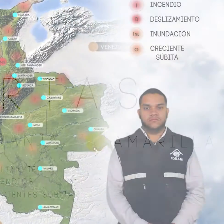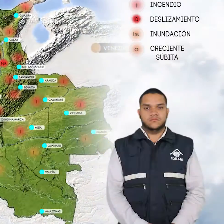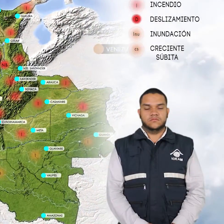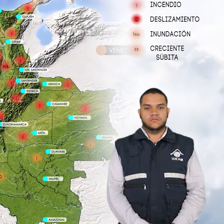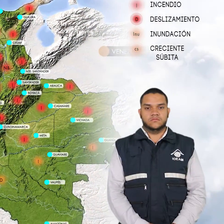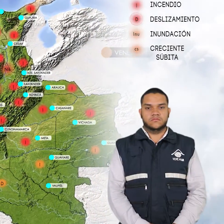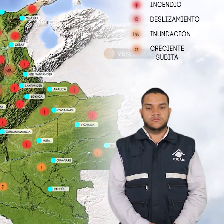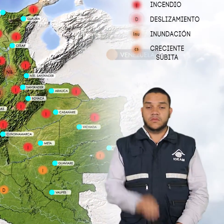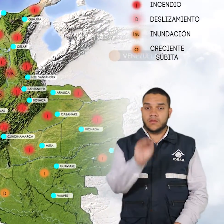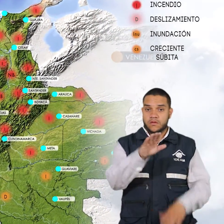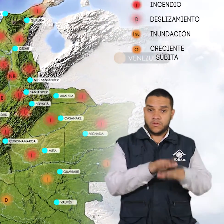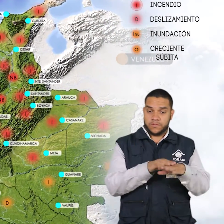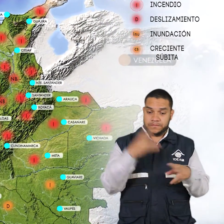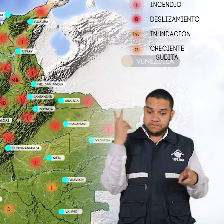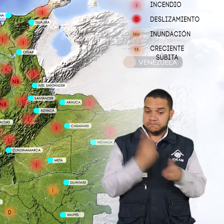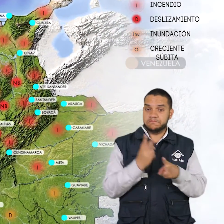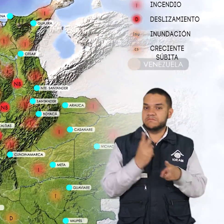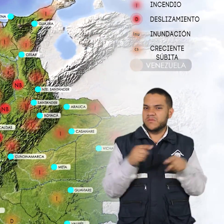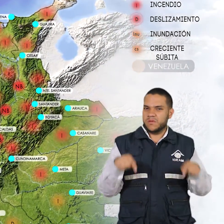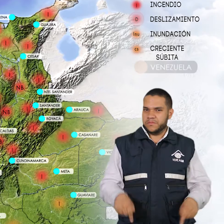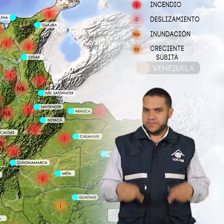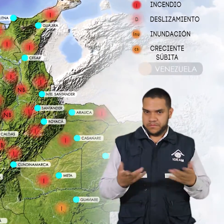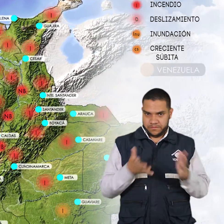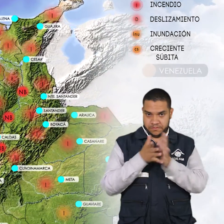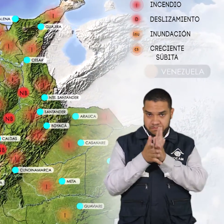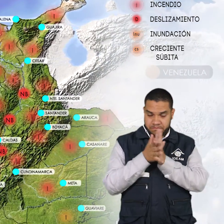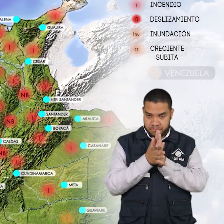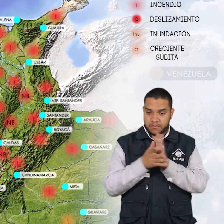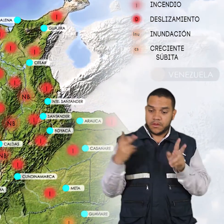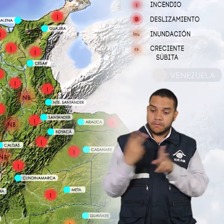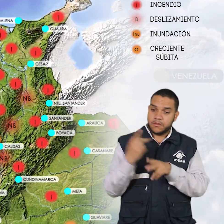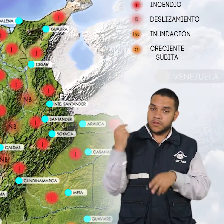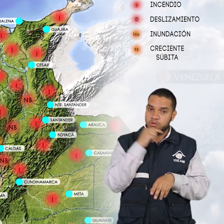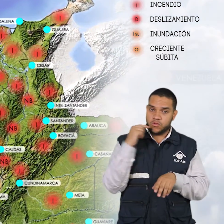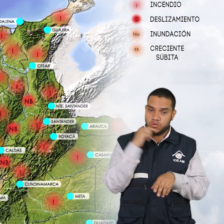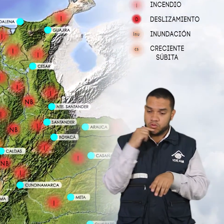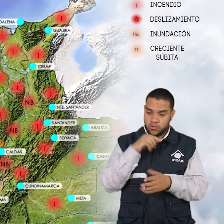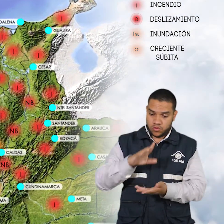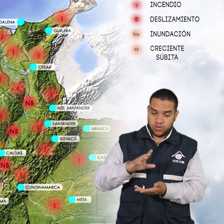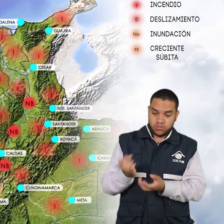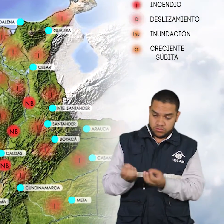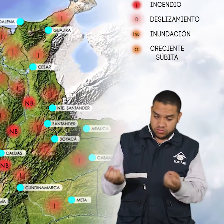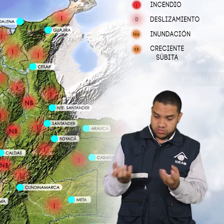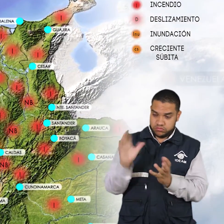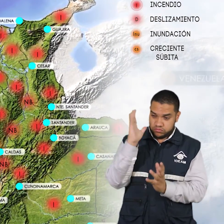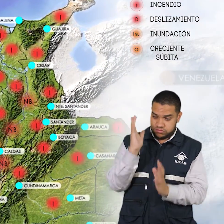Las alertas más importantes para tener en cuenta son las siguientes. Alerta roja por amenaza alta de incendios de la